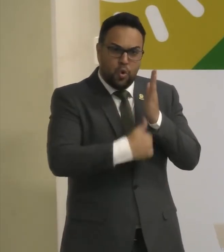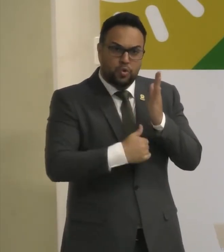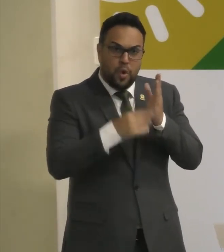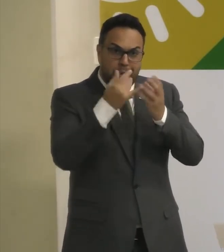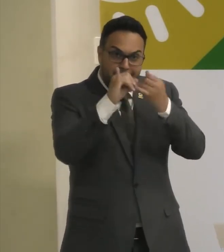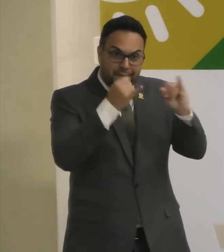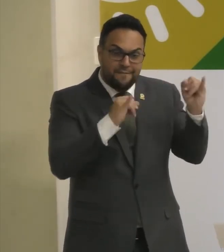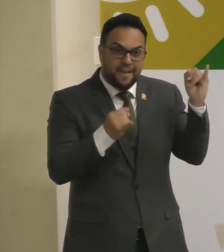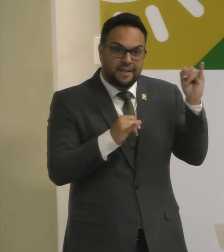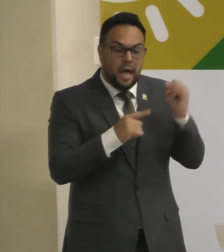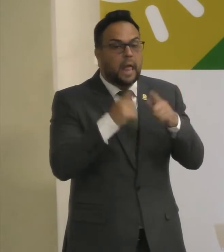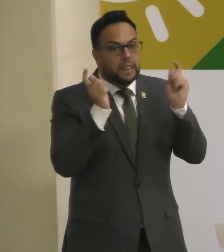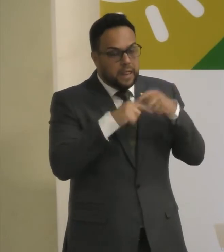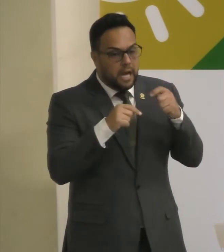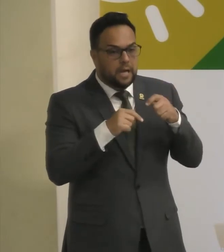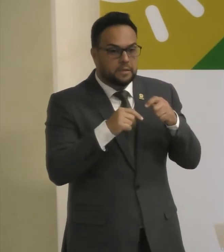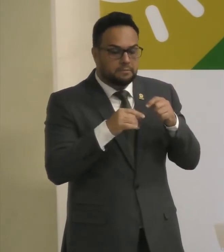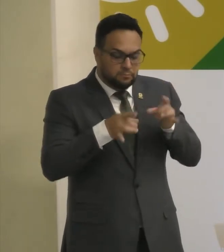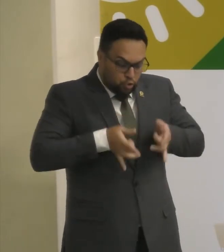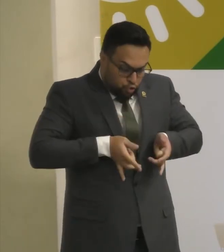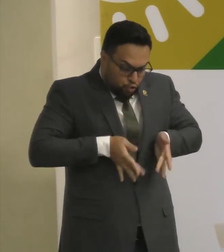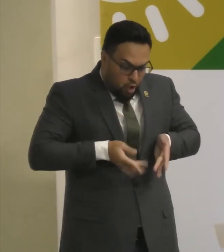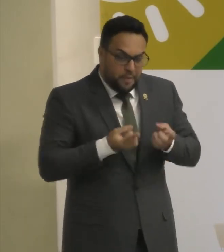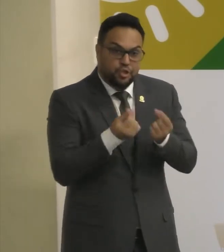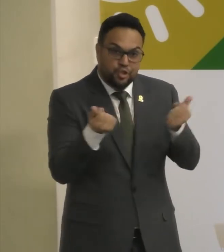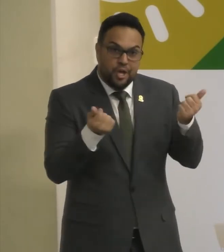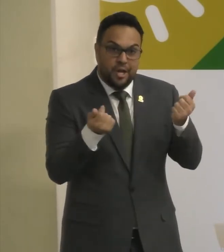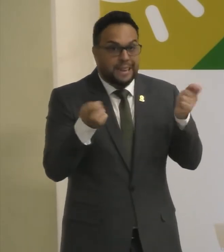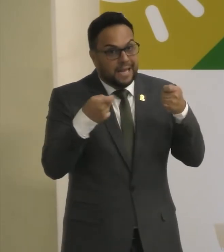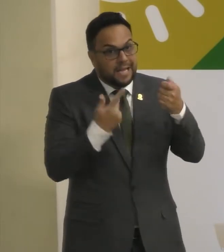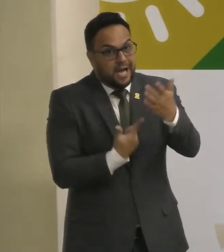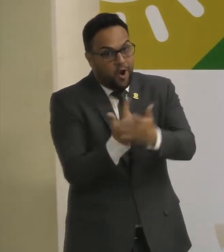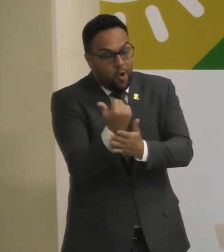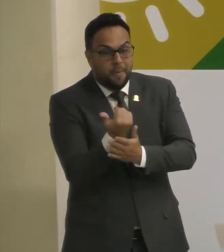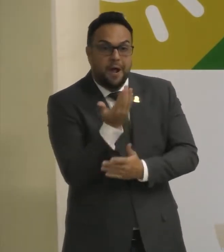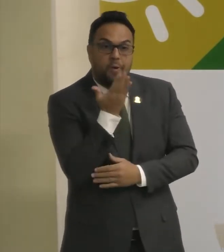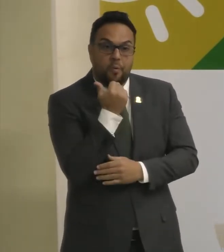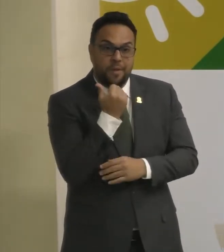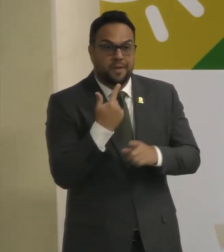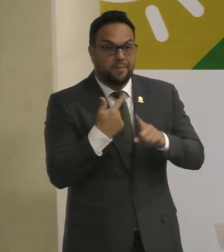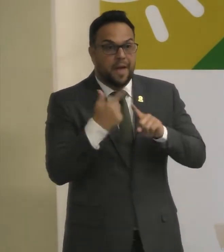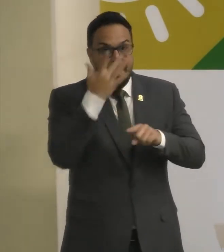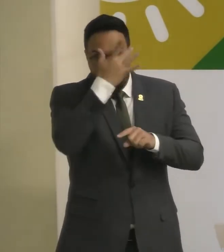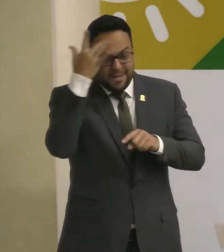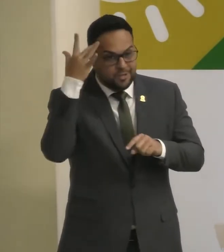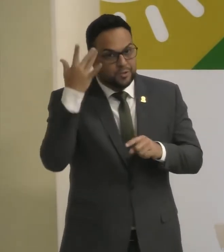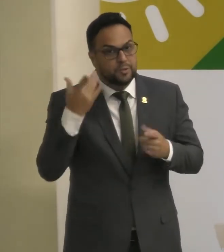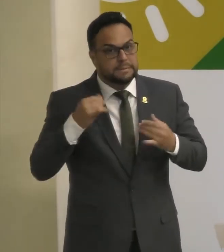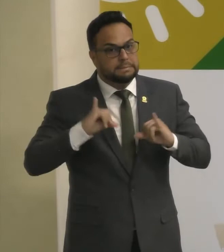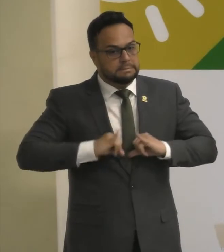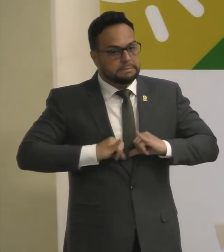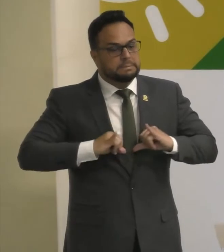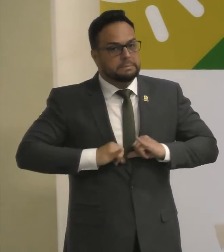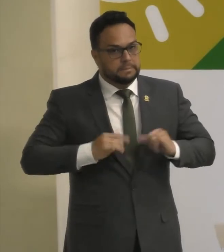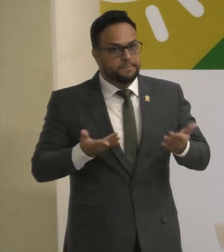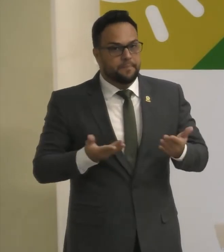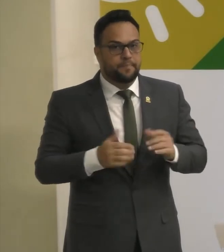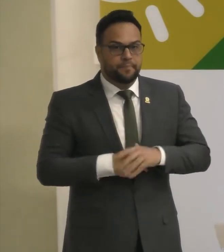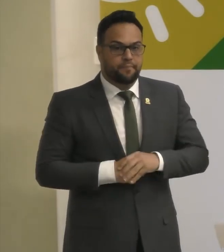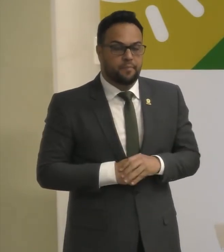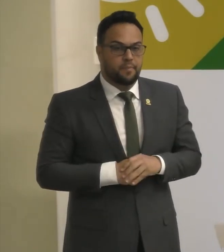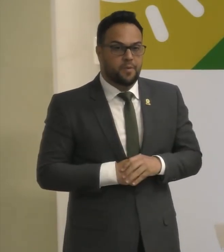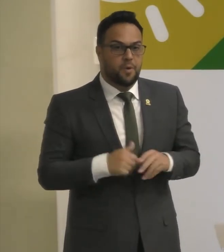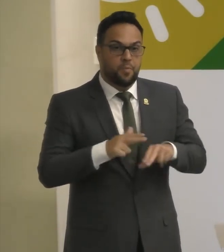brasileiro Que hoje Tanto passa Por necessidade E tem mais Viu presidente Ao fazer essa Tarifa social